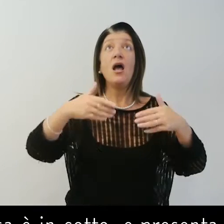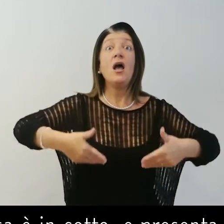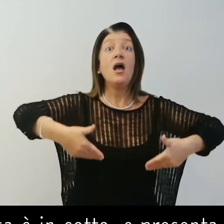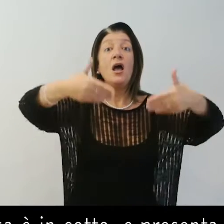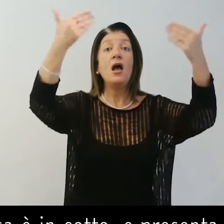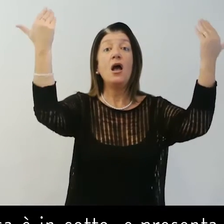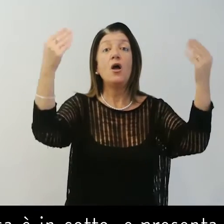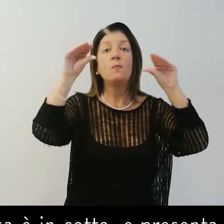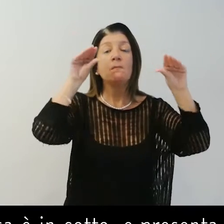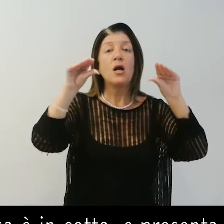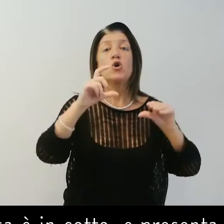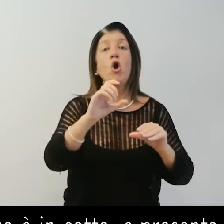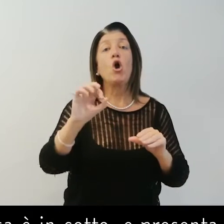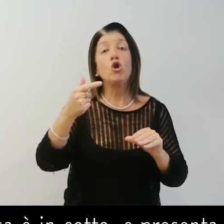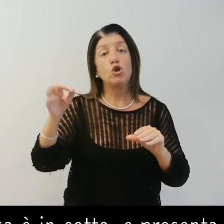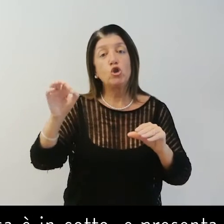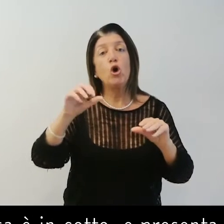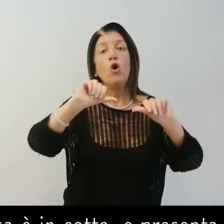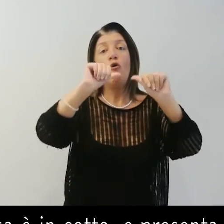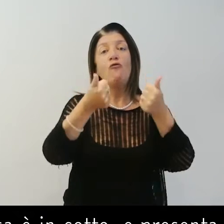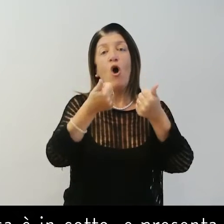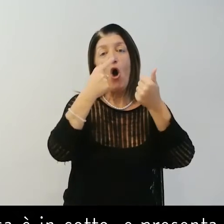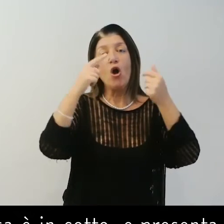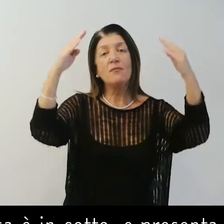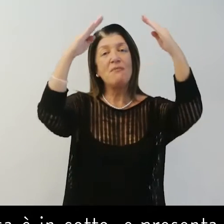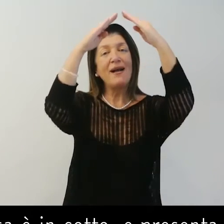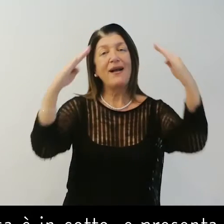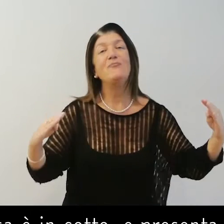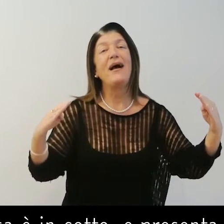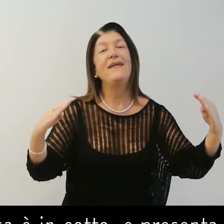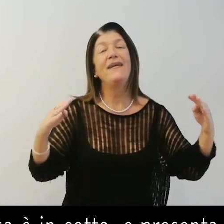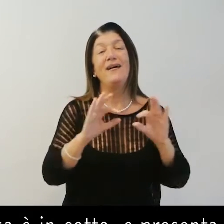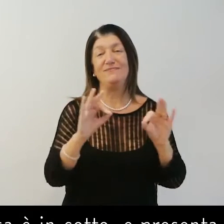Essa è in cotto e presenta la tipica forma a panna.